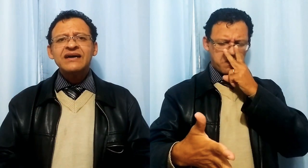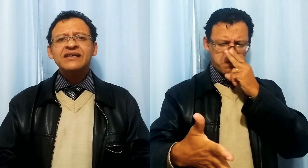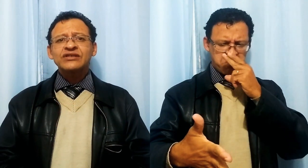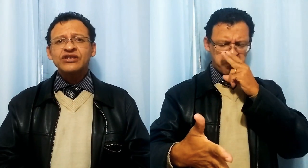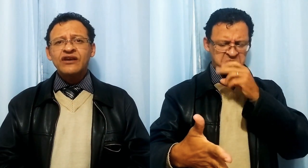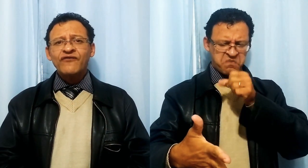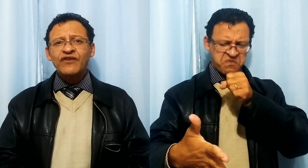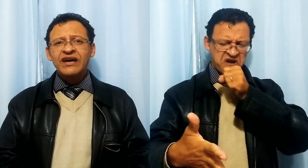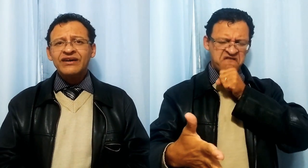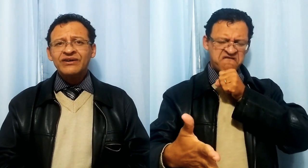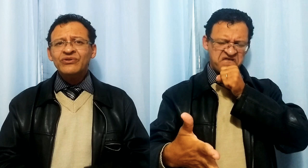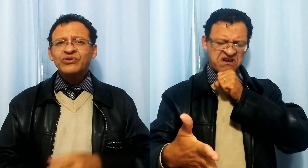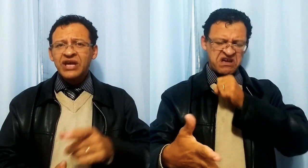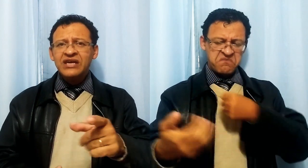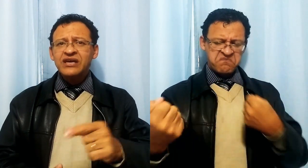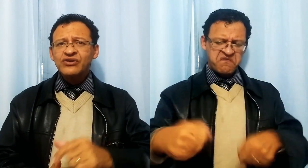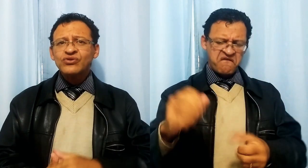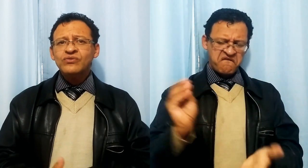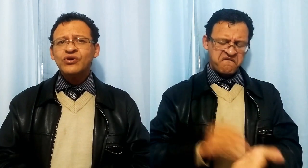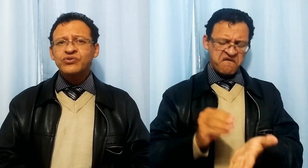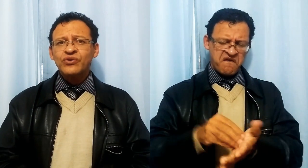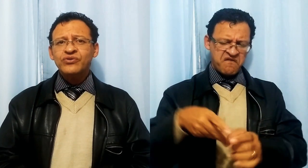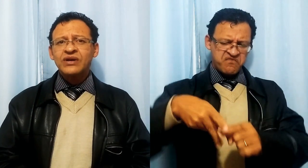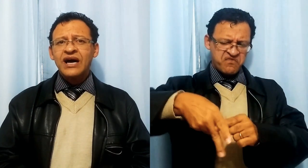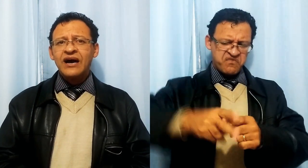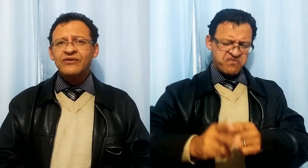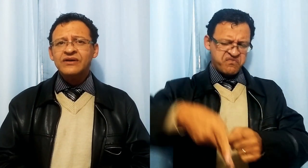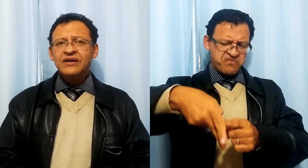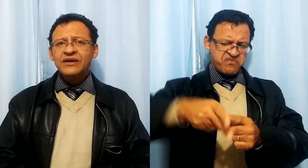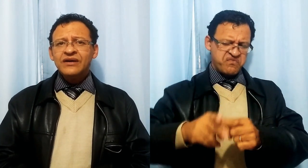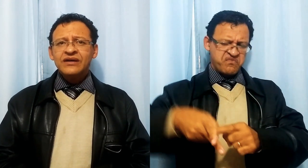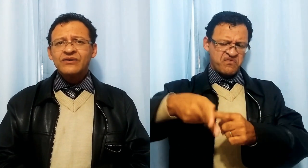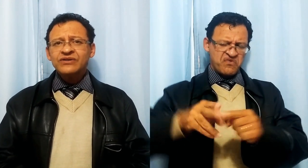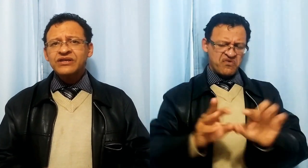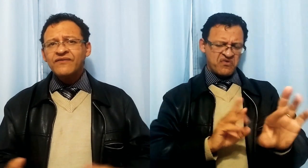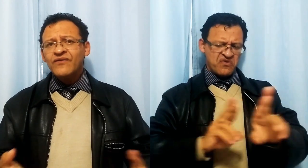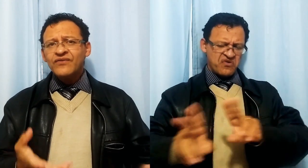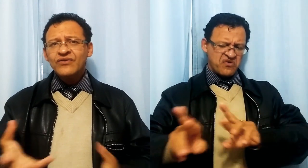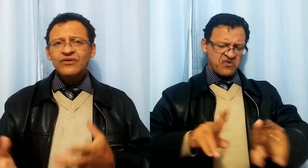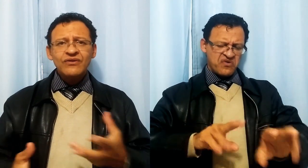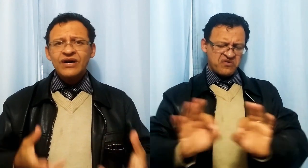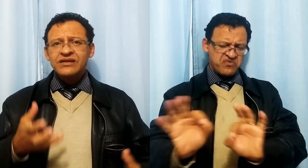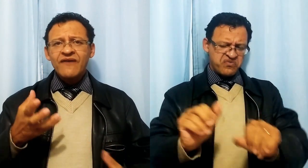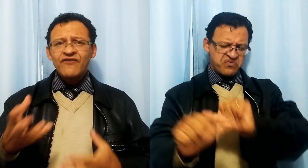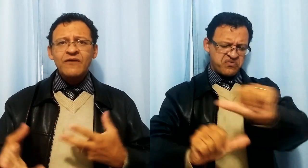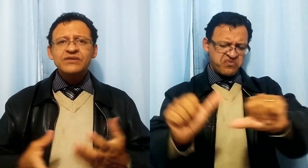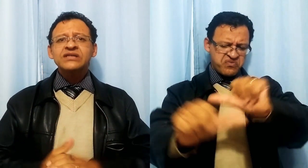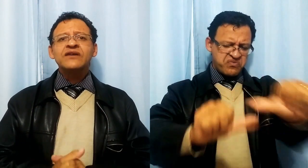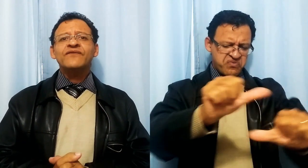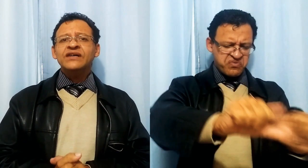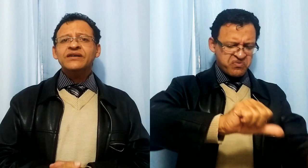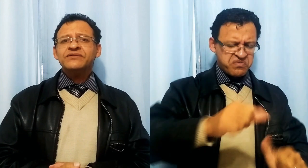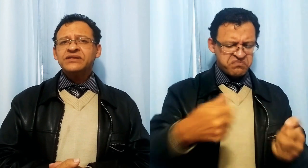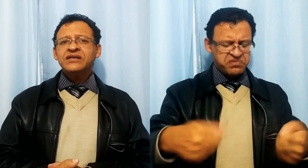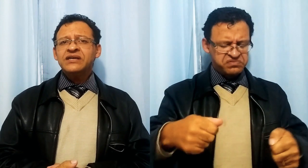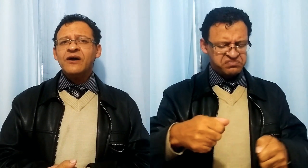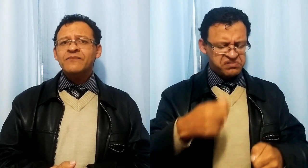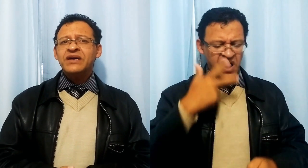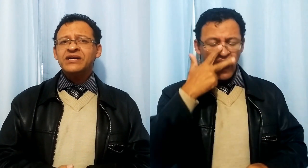retífica, eu notei isso no motor do carro, inclusive eu vou até ficar observando se realmente